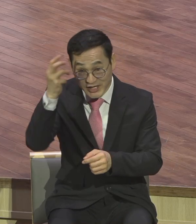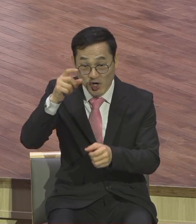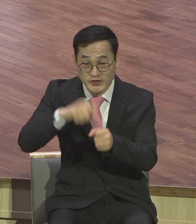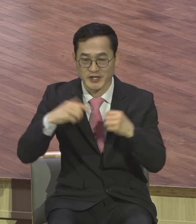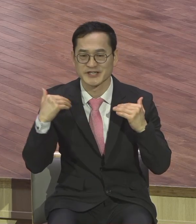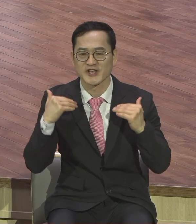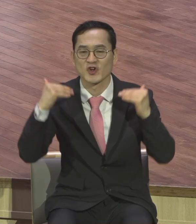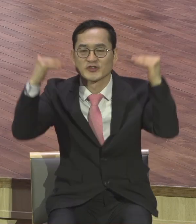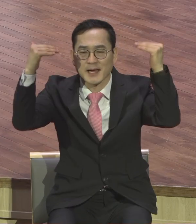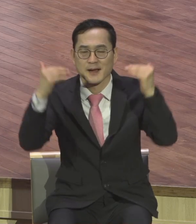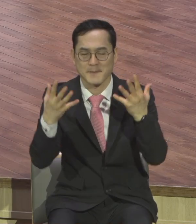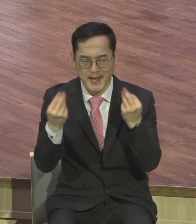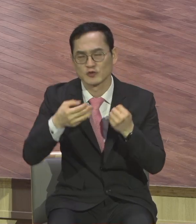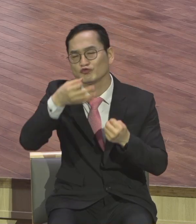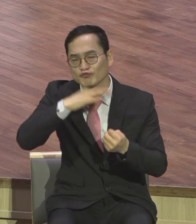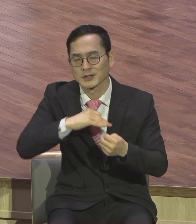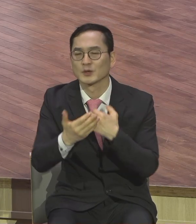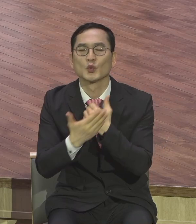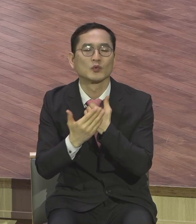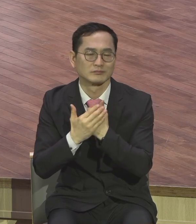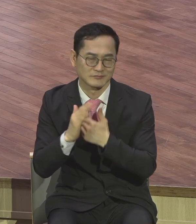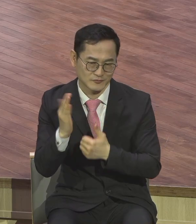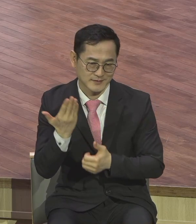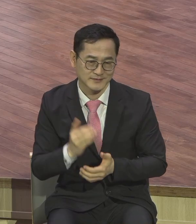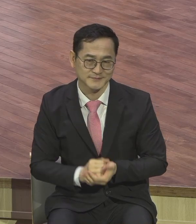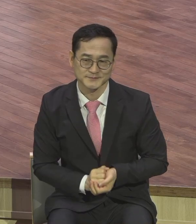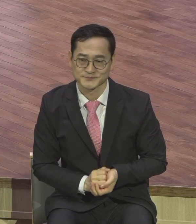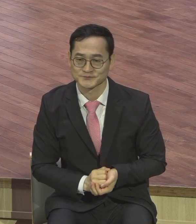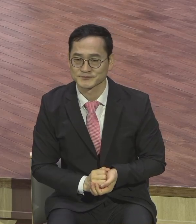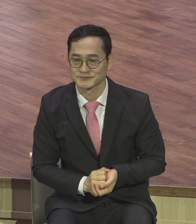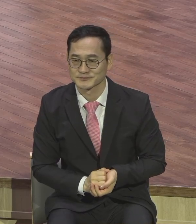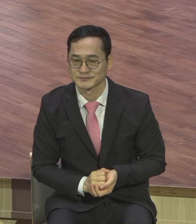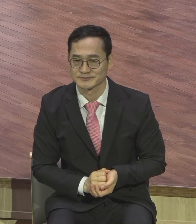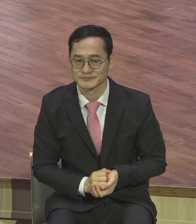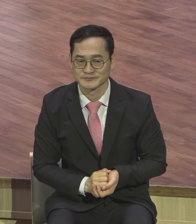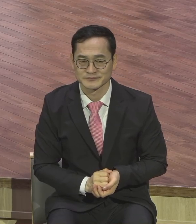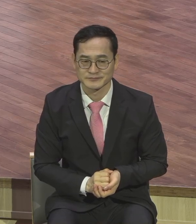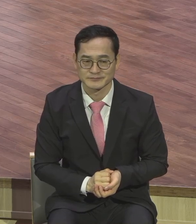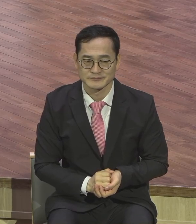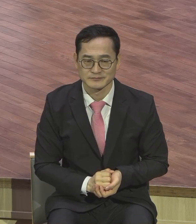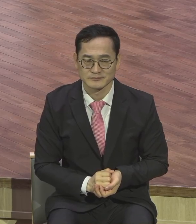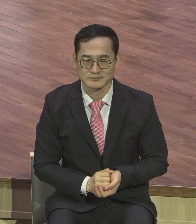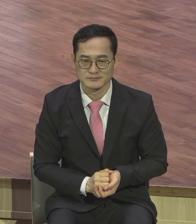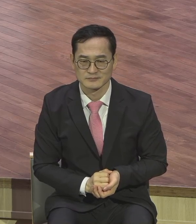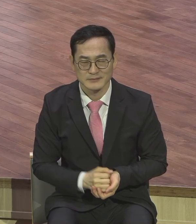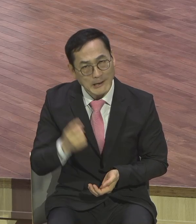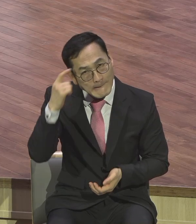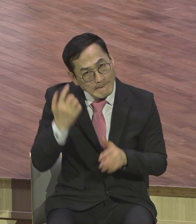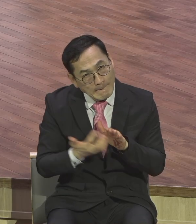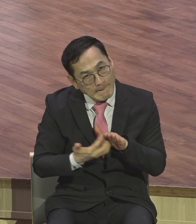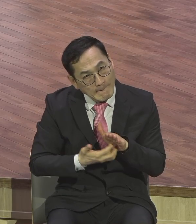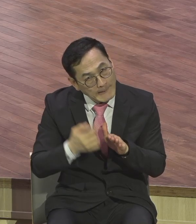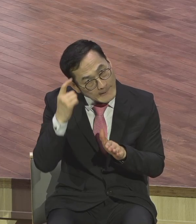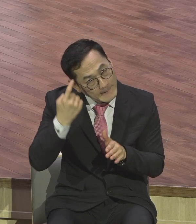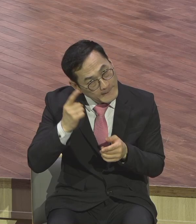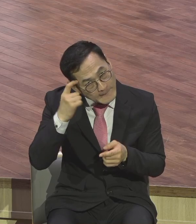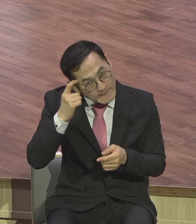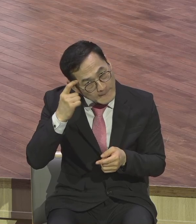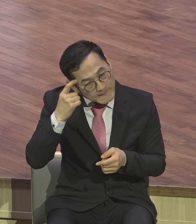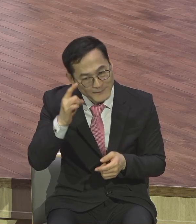큰 힘이 돼요 단순성이셔야 돼요 늘 말씀드리잖아요 저는 평킹도 때